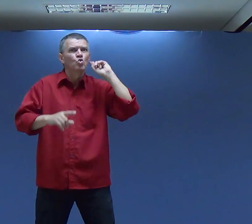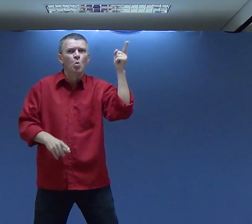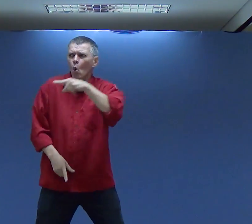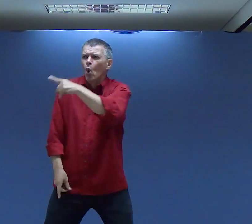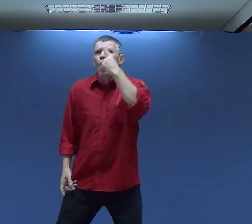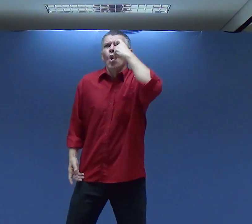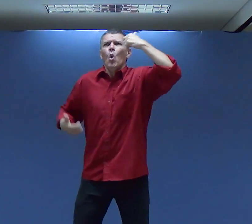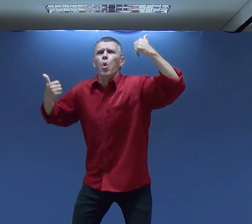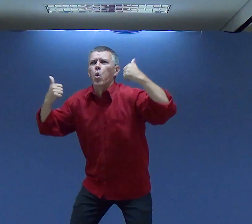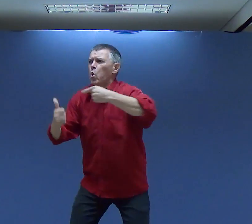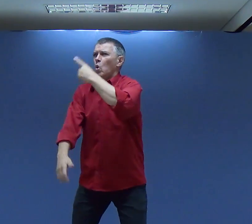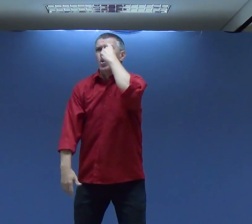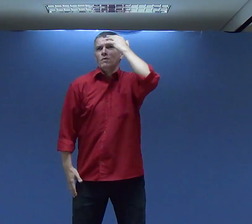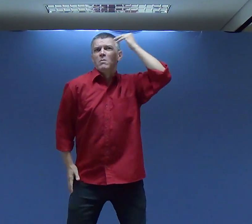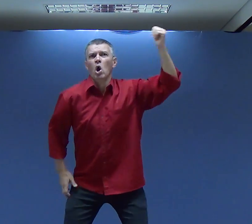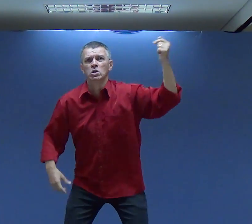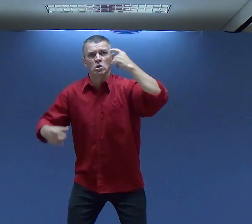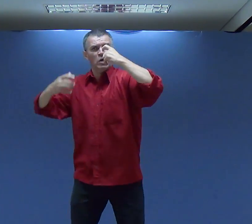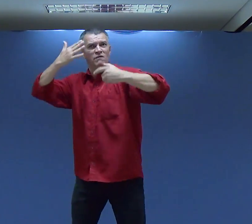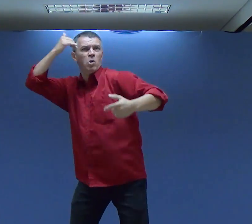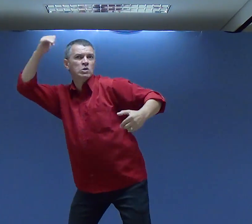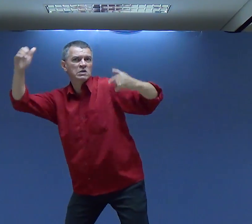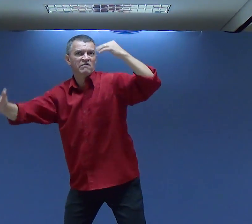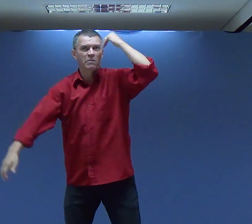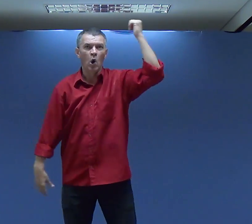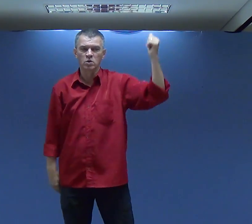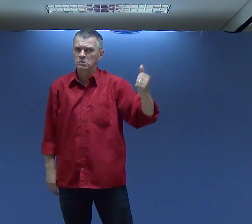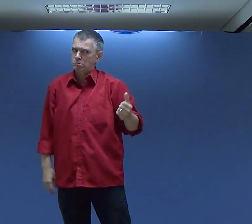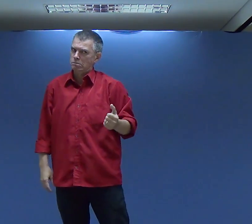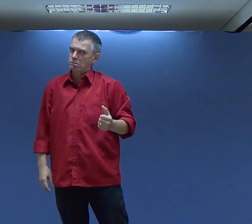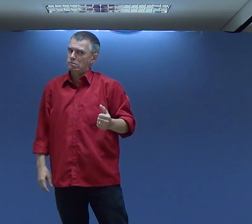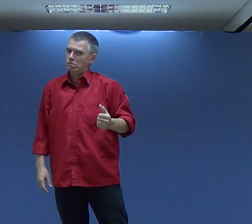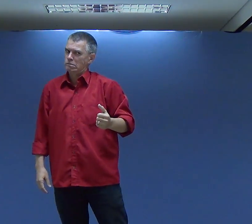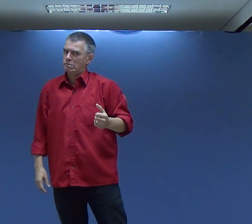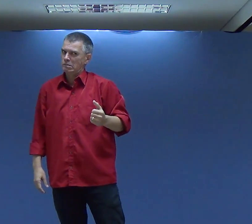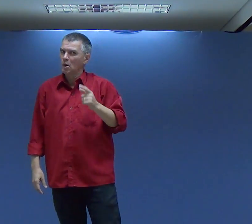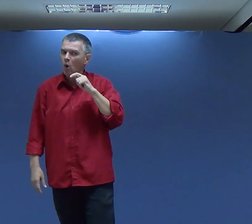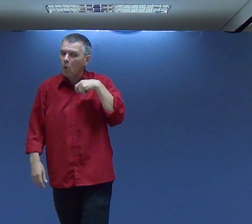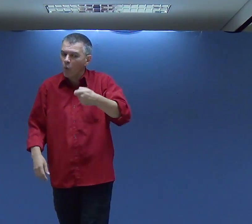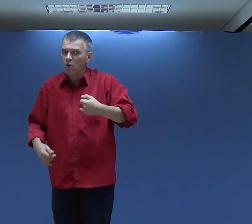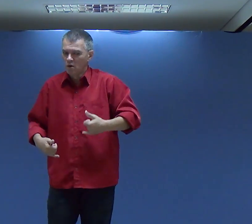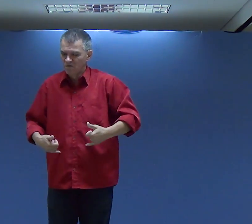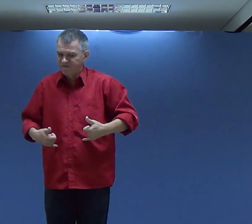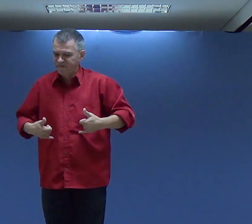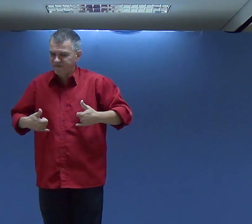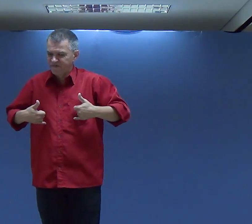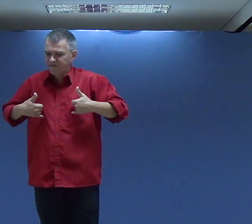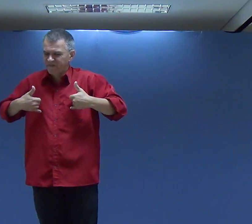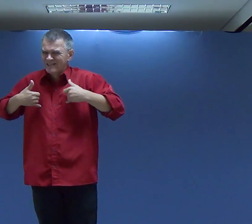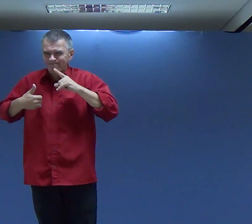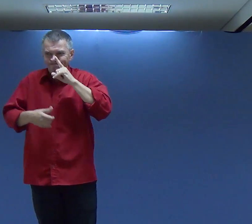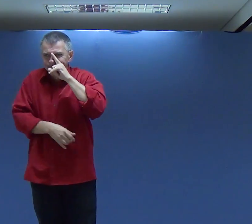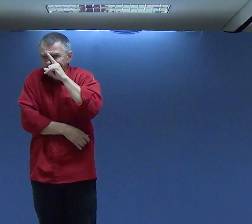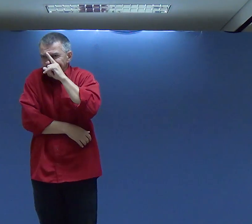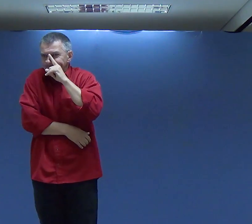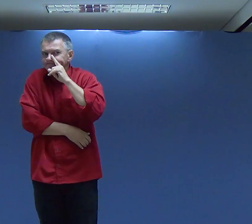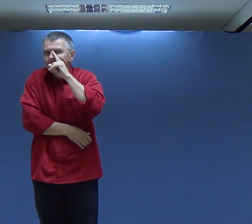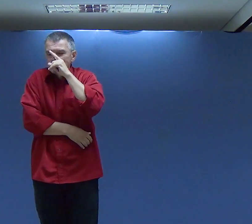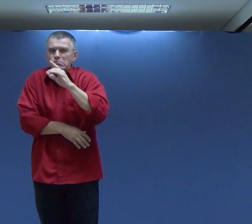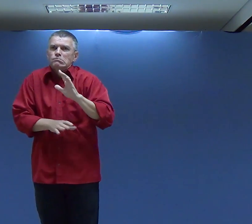estruturada E algumas pessoas Dizem Puxa Não vou fazer um famoso Mas Isso é muito